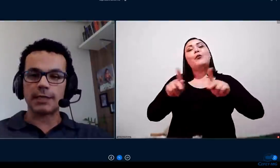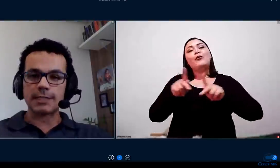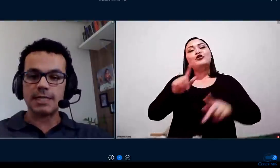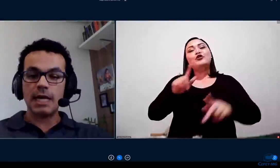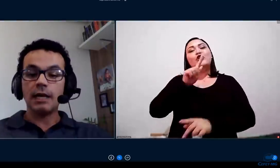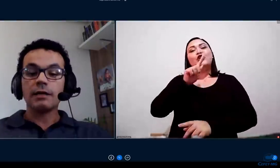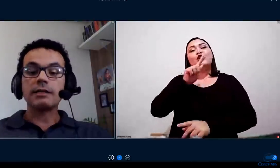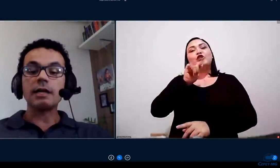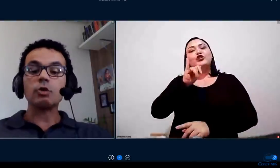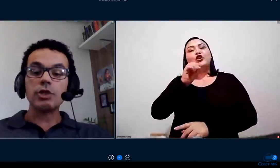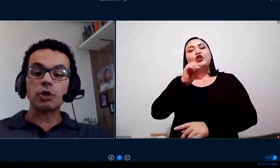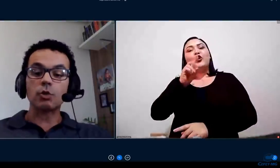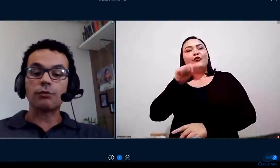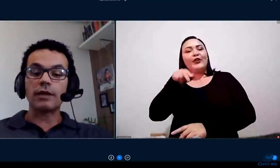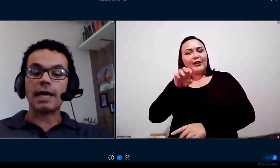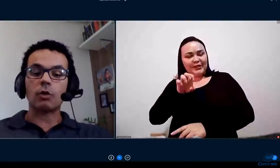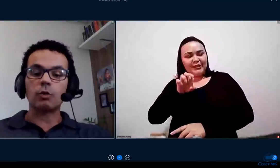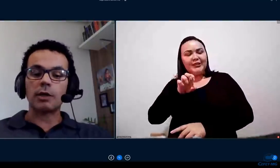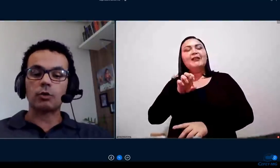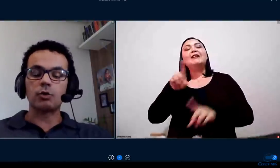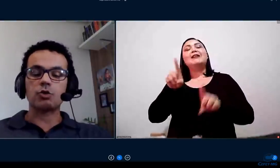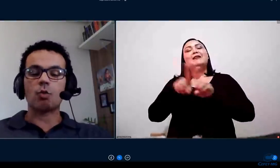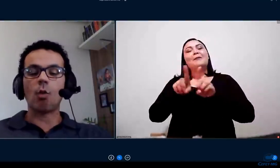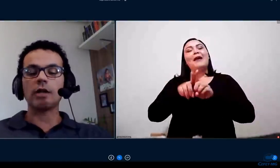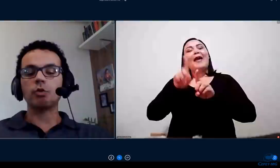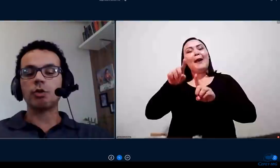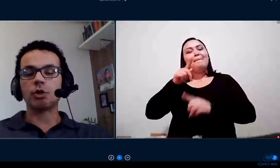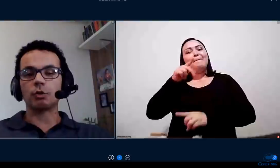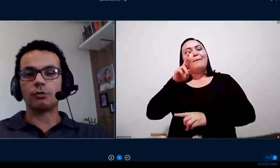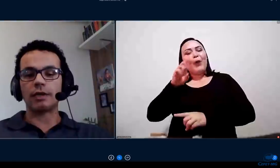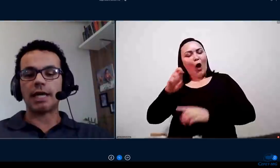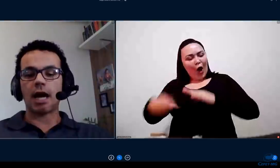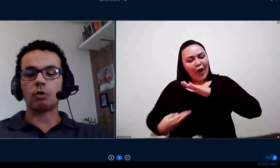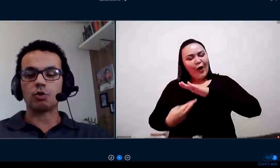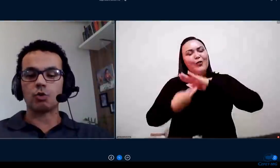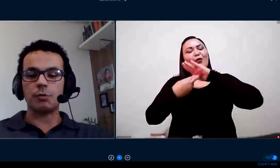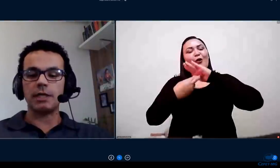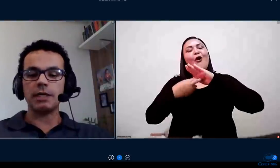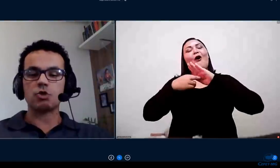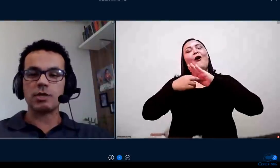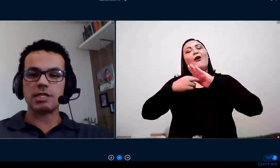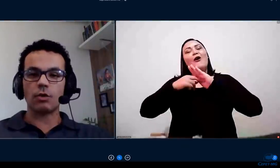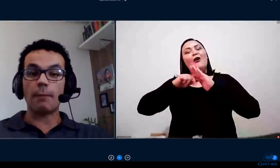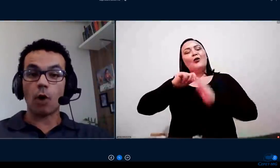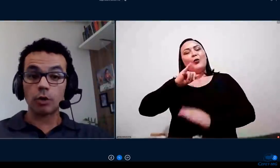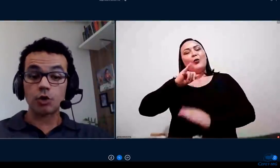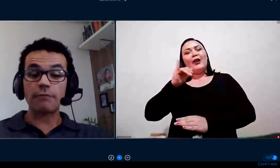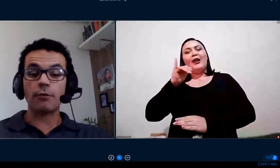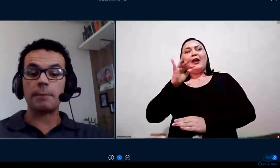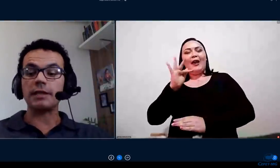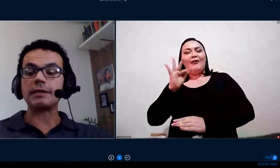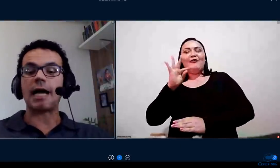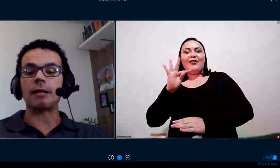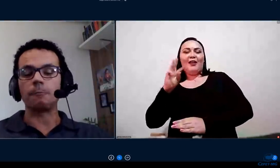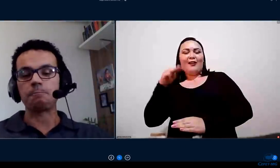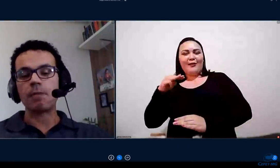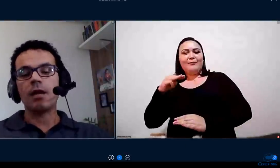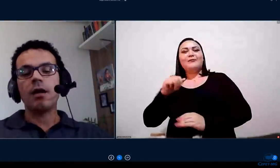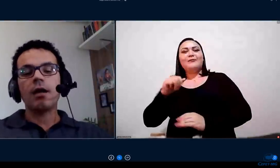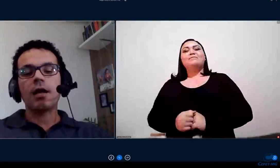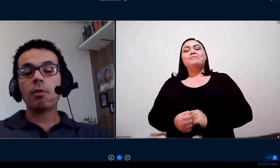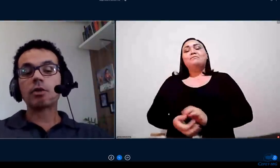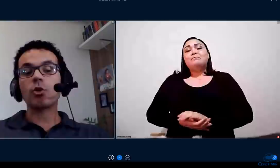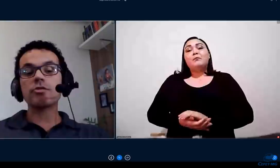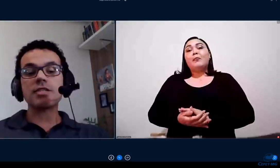Sul de Minas. Tanto no Instituto Federal do Maturoso, quanto no Instituto Federal do Sul de Minas, o ensino remoto já foi implantado.